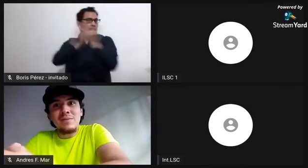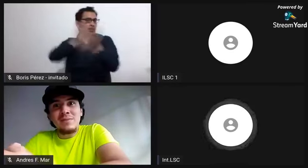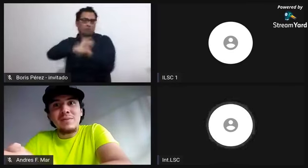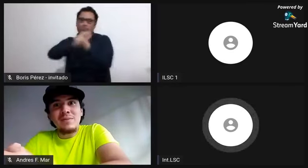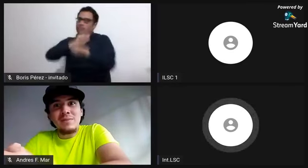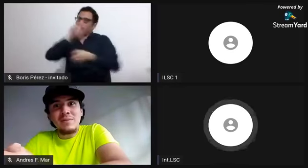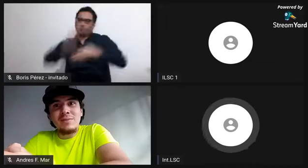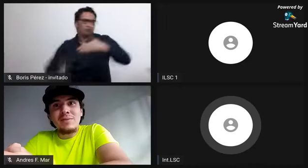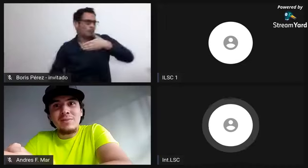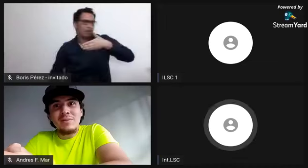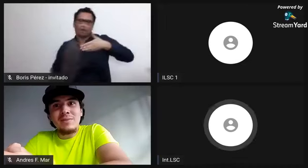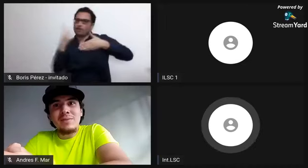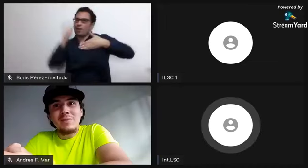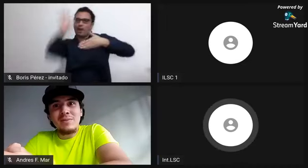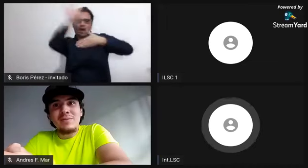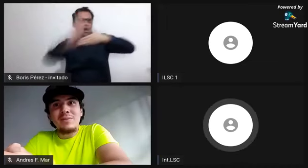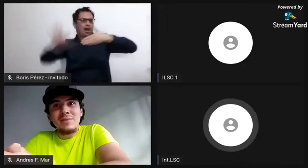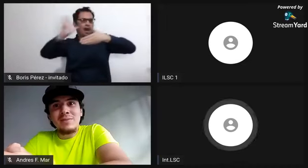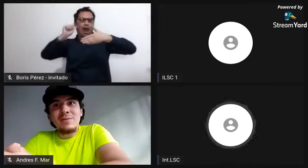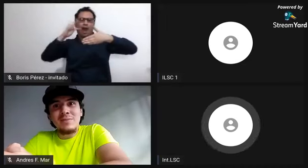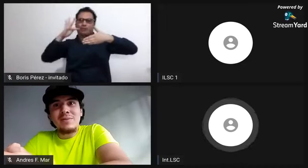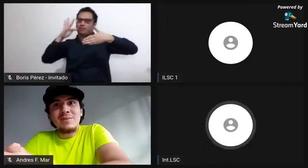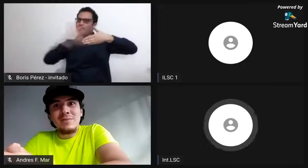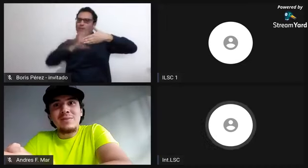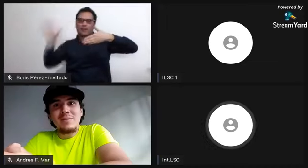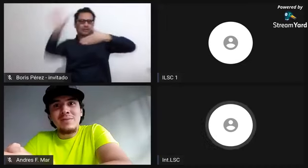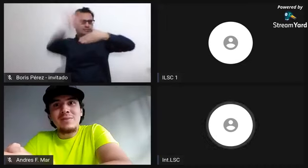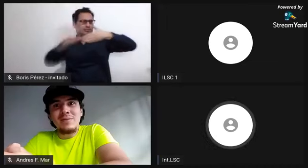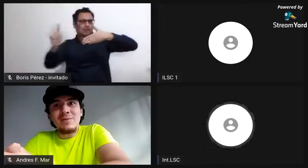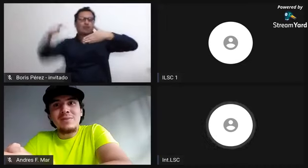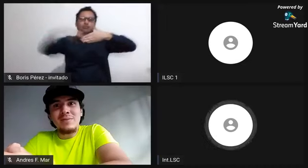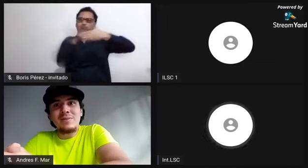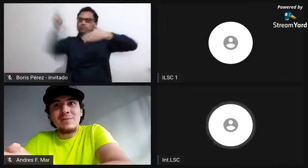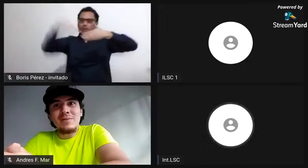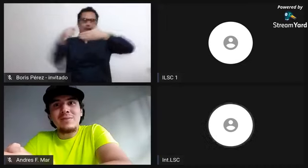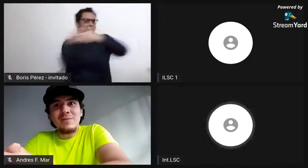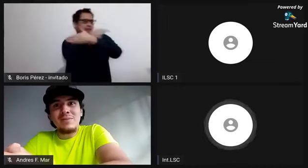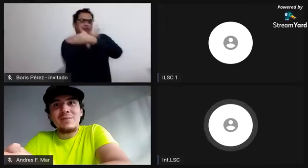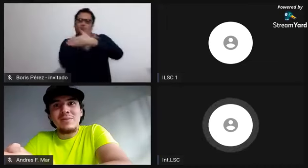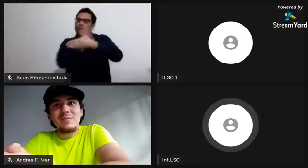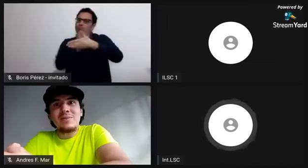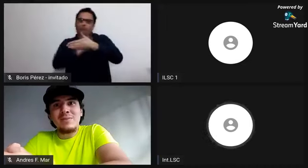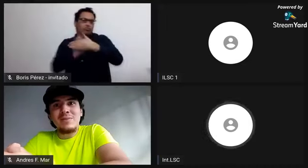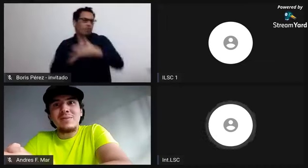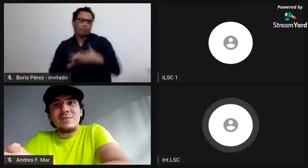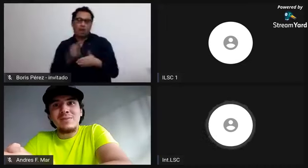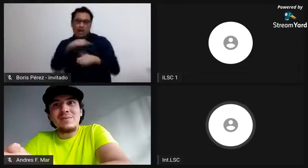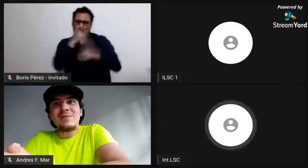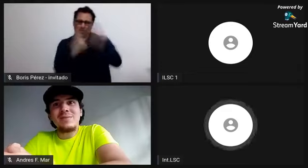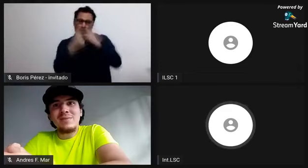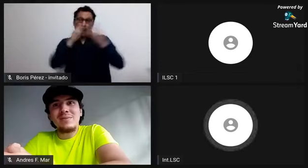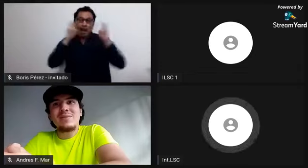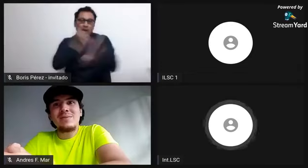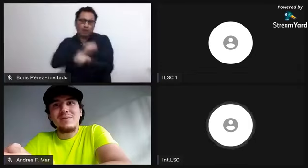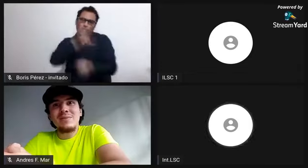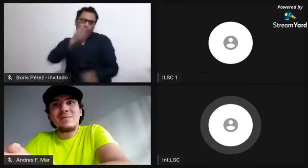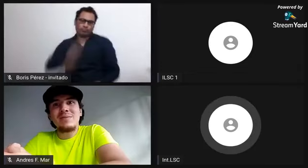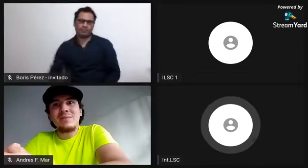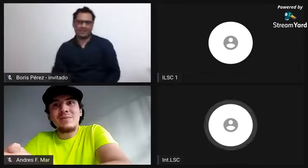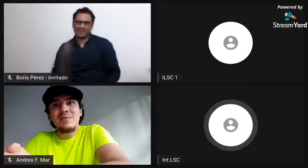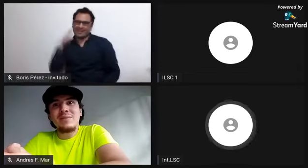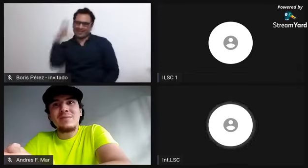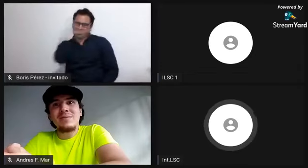Y si tenemos que entender que no llegaban a través del océano Pacífico, sino a través del Atlántico, el mar Caribe,